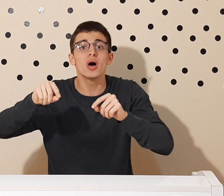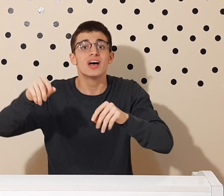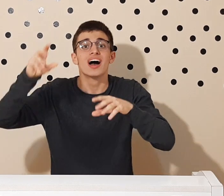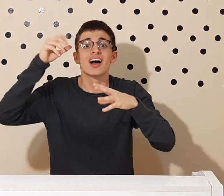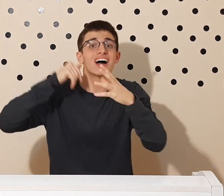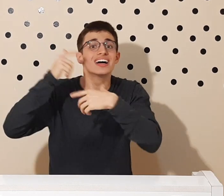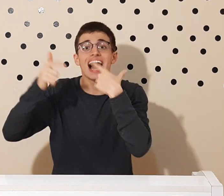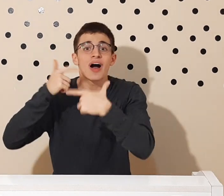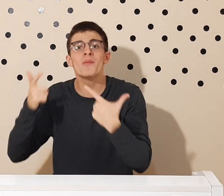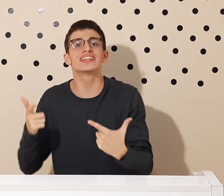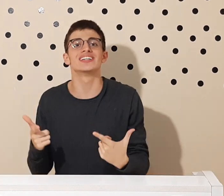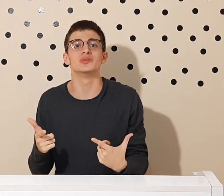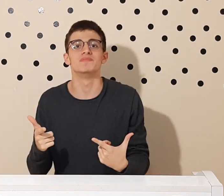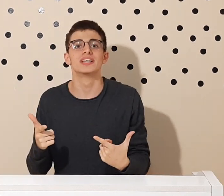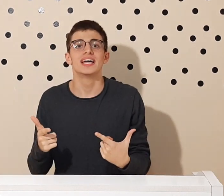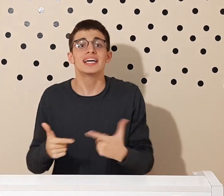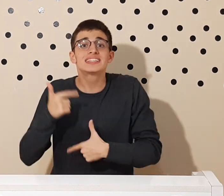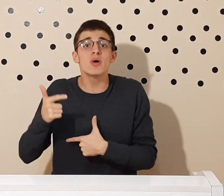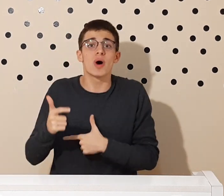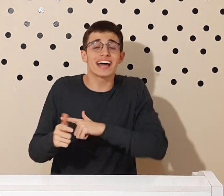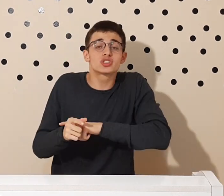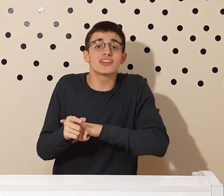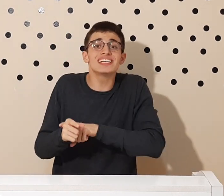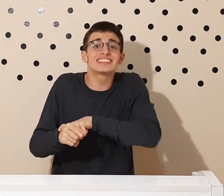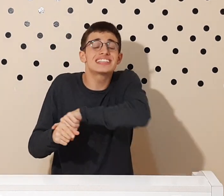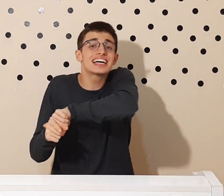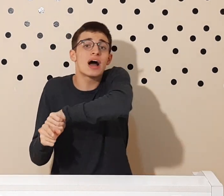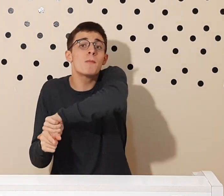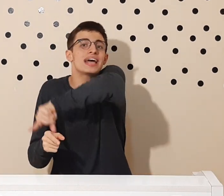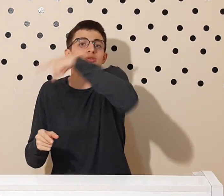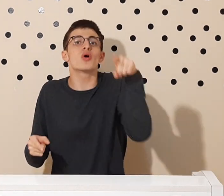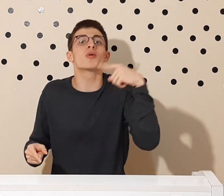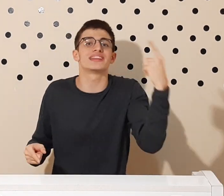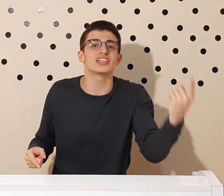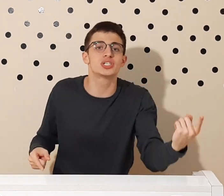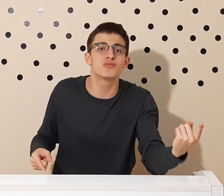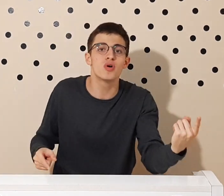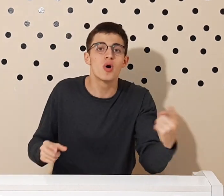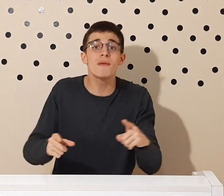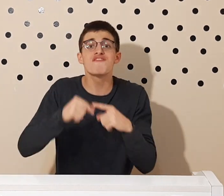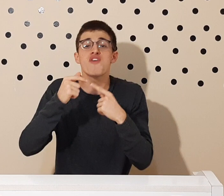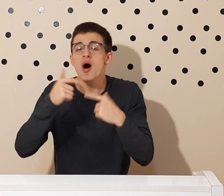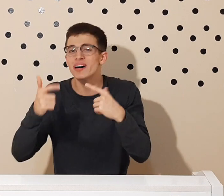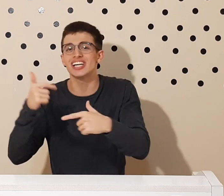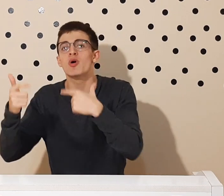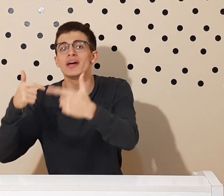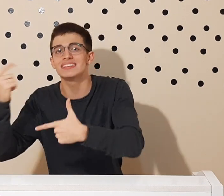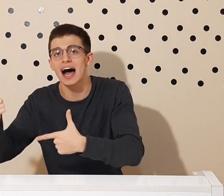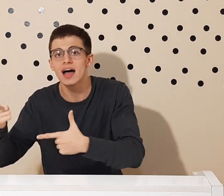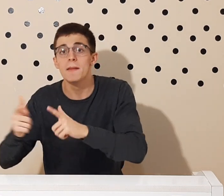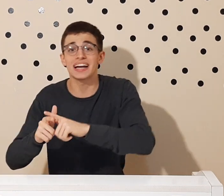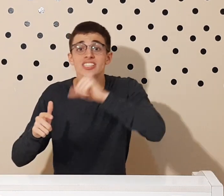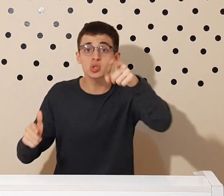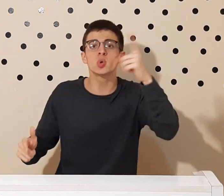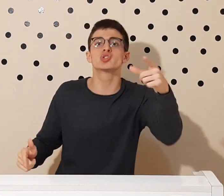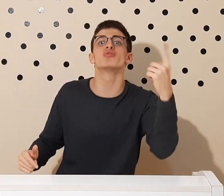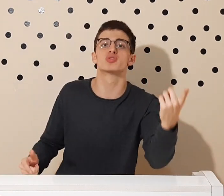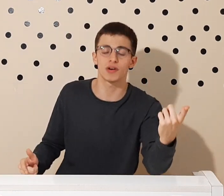argumentando. Então Aristóteles tenta criar um método argumentativo, uma forma de argumentar para desconstruir os